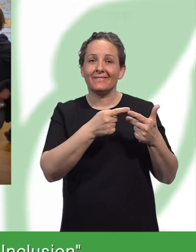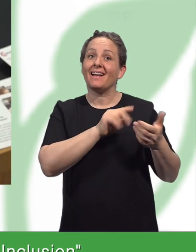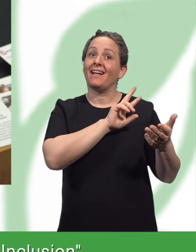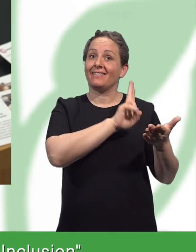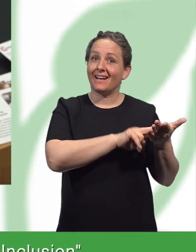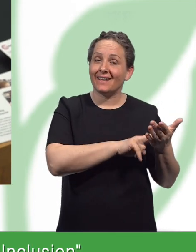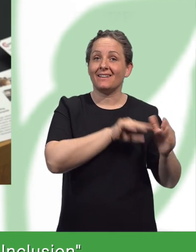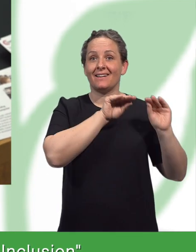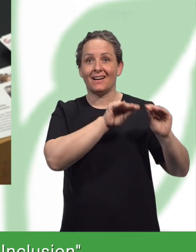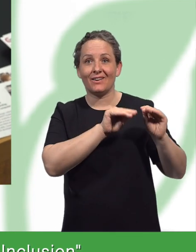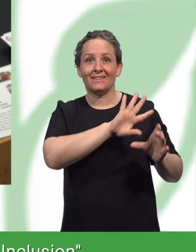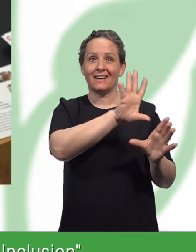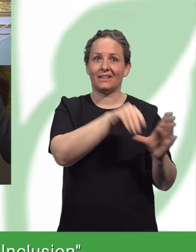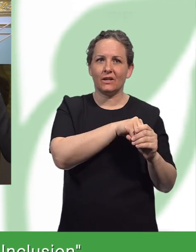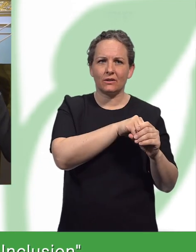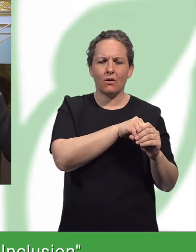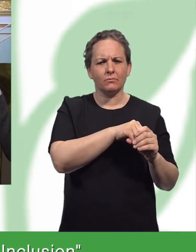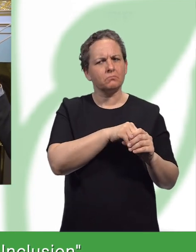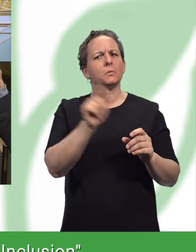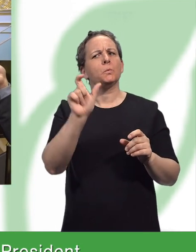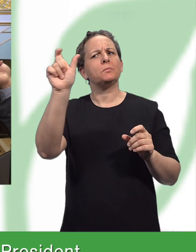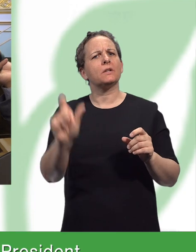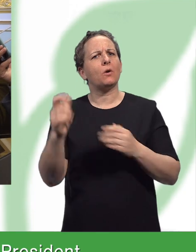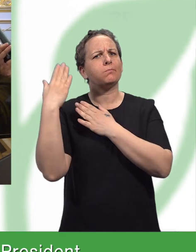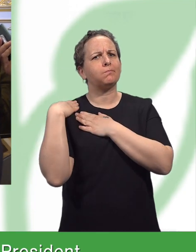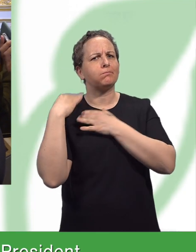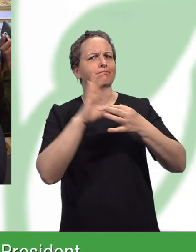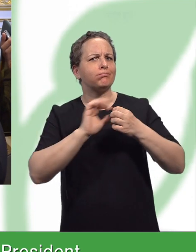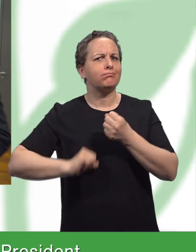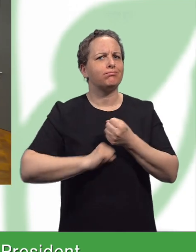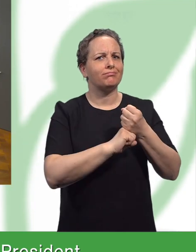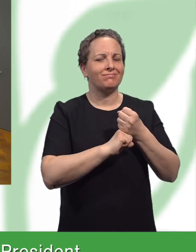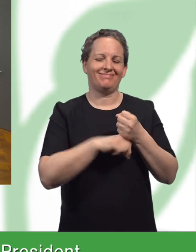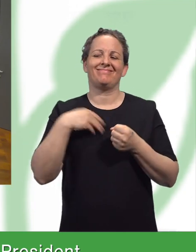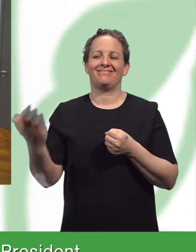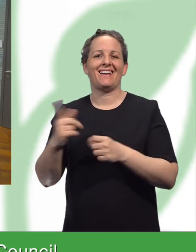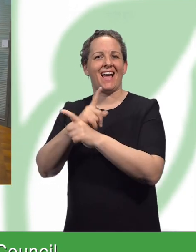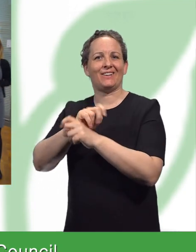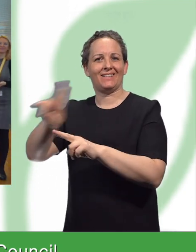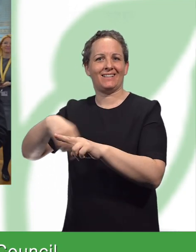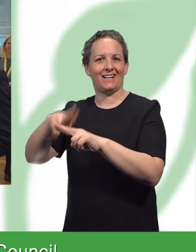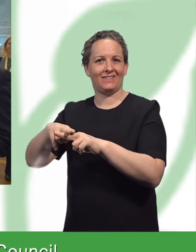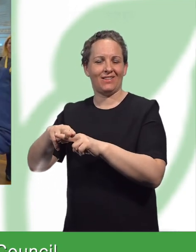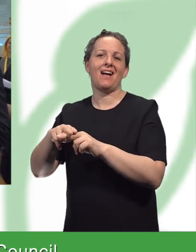ist Digitalisierung, Bildung, Inklusion und der Schirmherrschaft des österreichischen Parlamentspräsidenten.